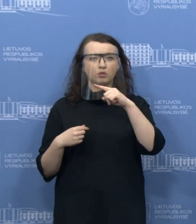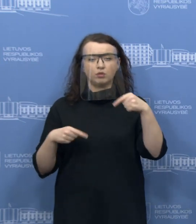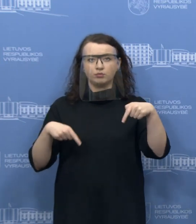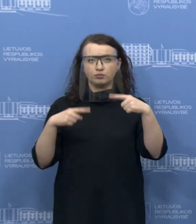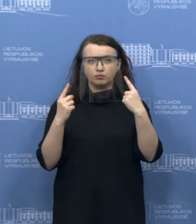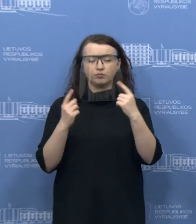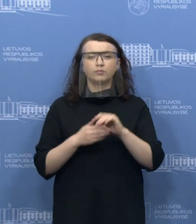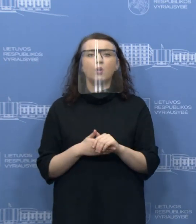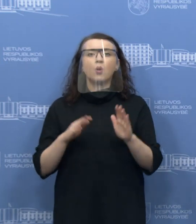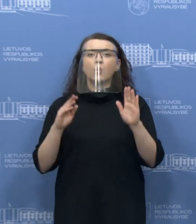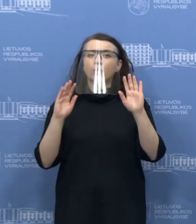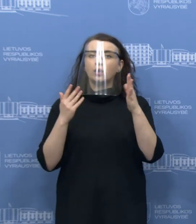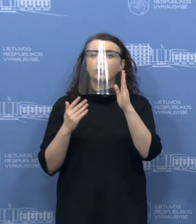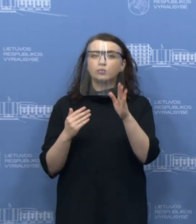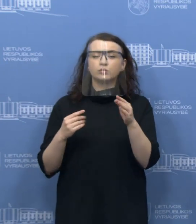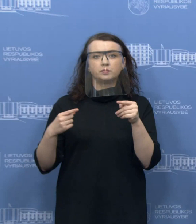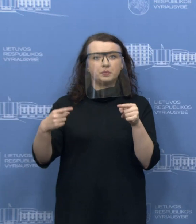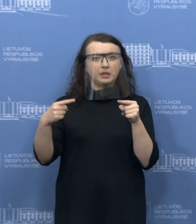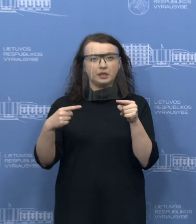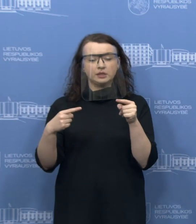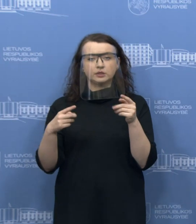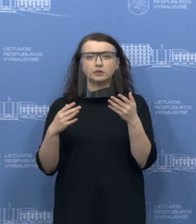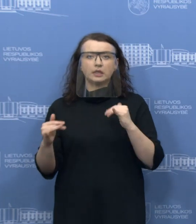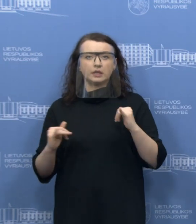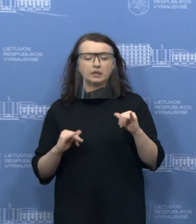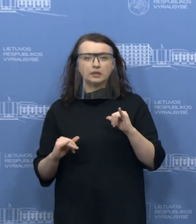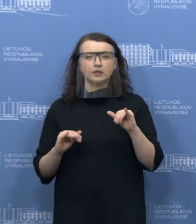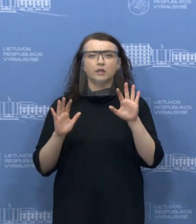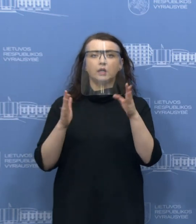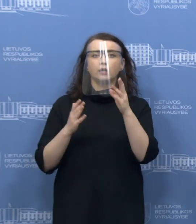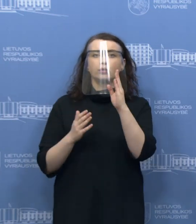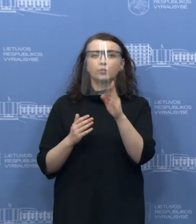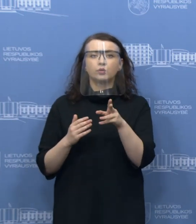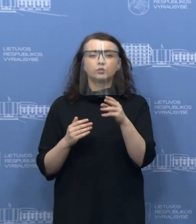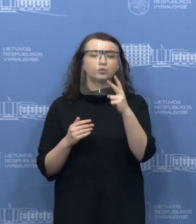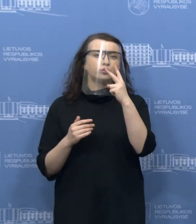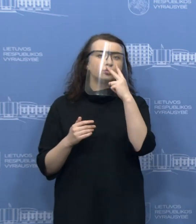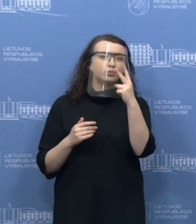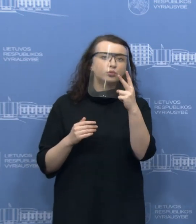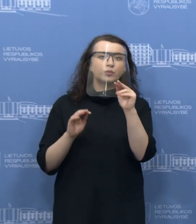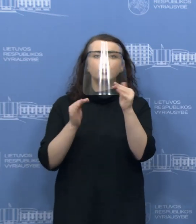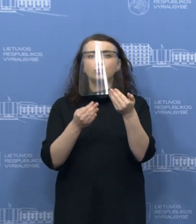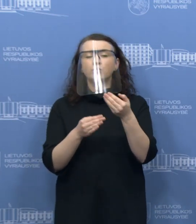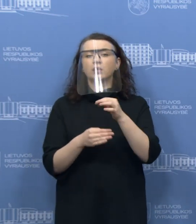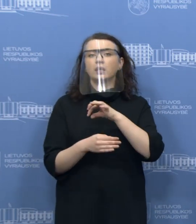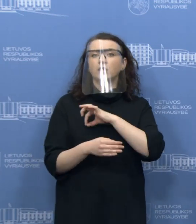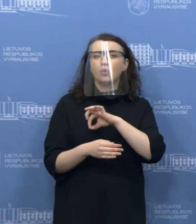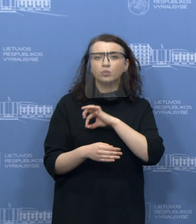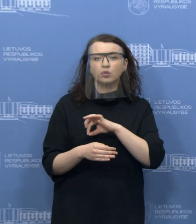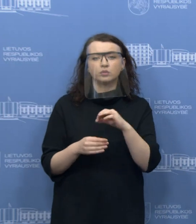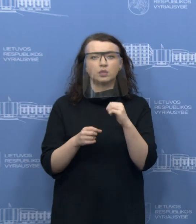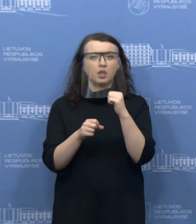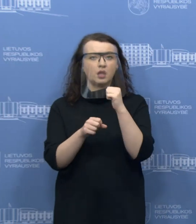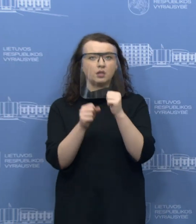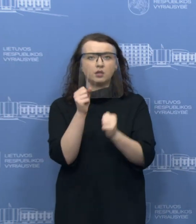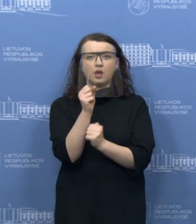bus priešingas veiksmas, jeigu bus tiesiog žiūrima trumpalaikės naudos, tai